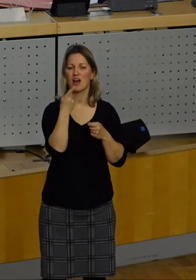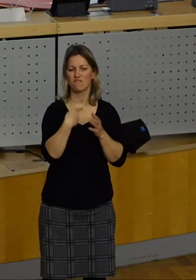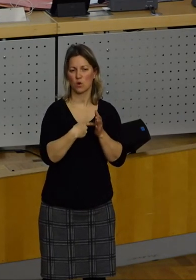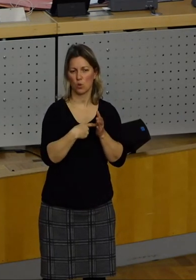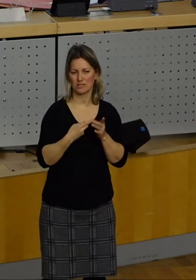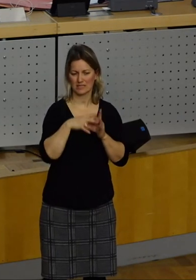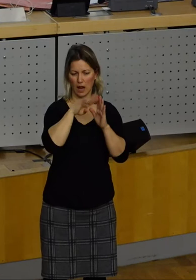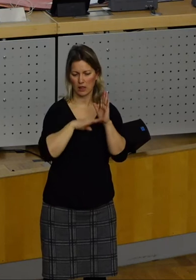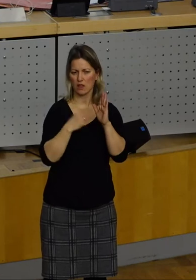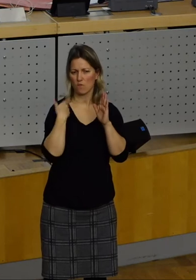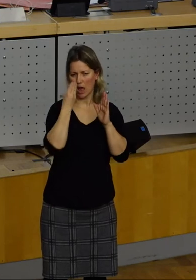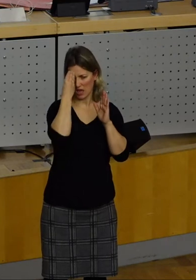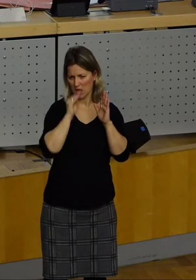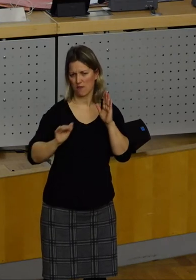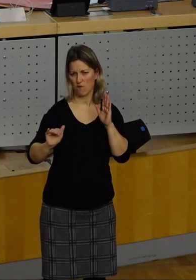kann, gut informiert.